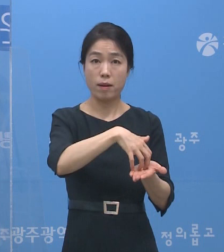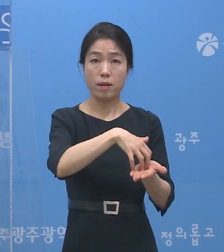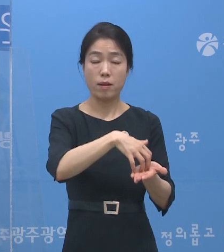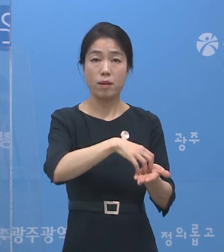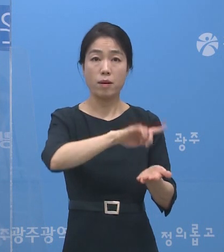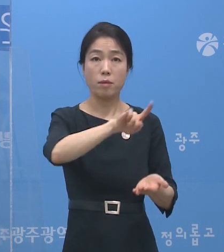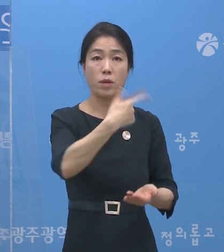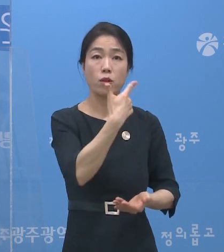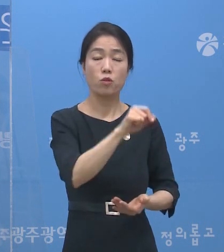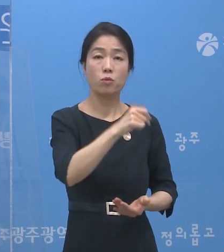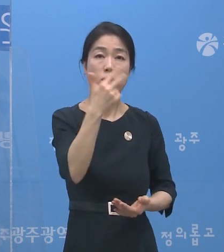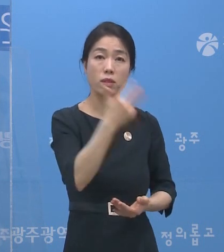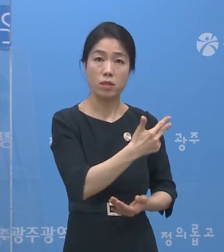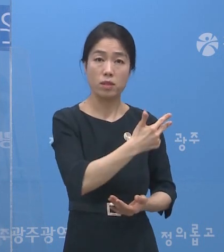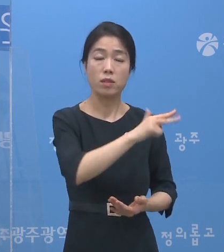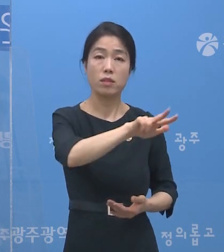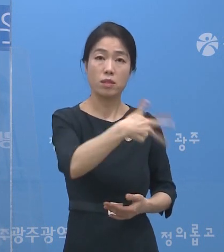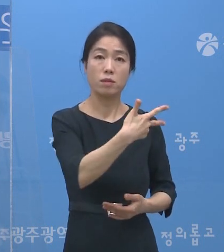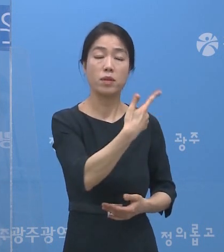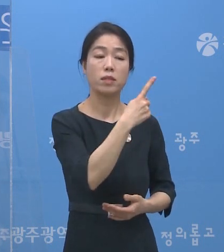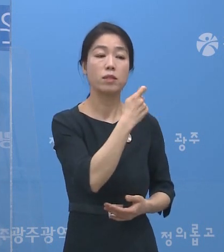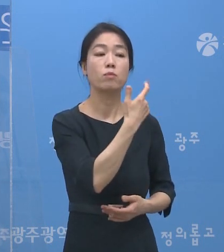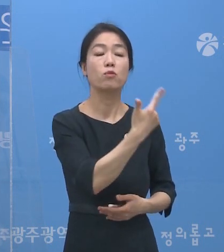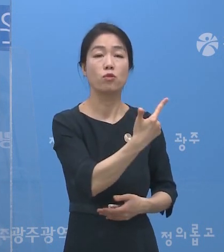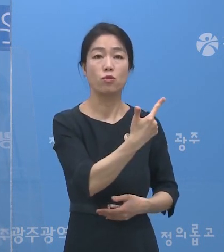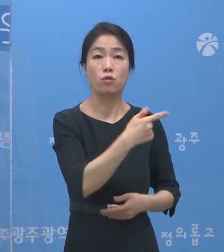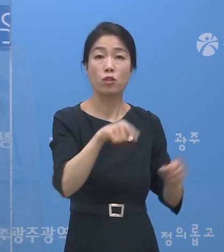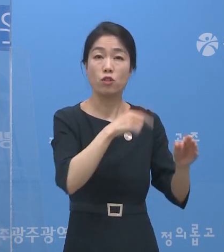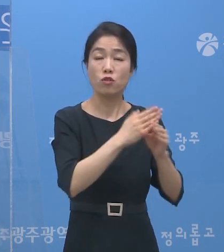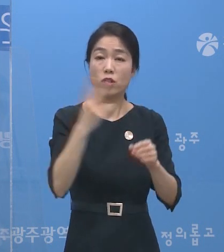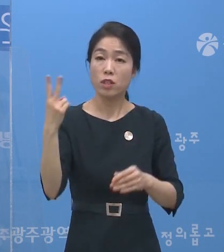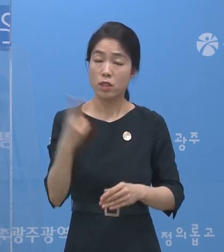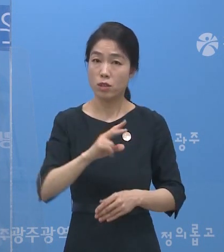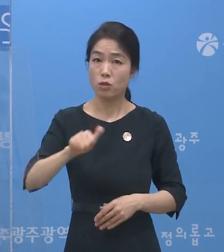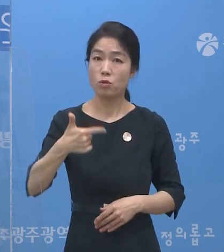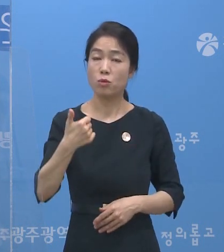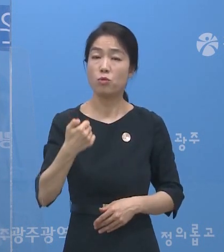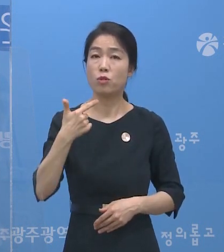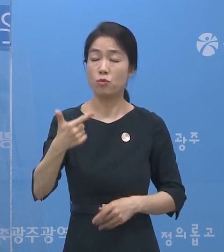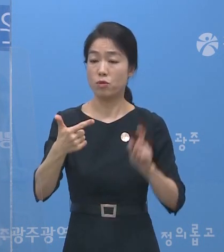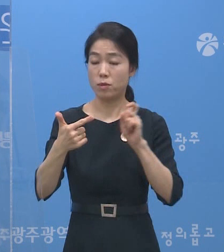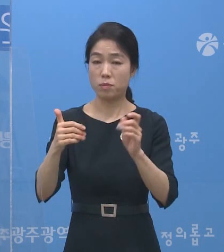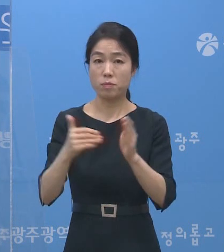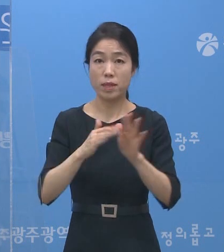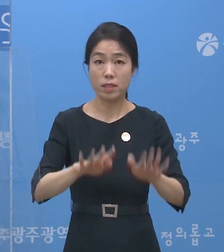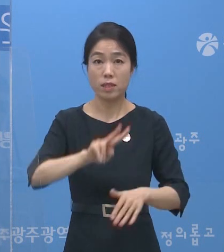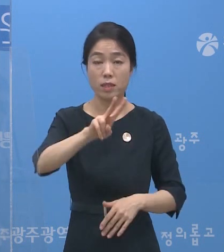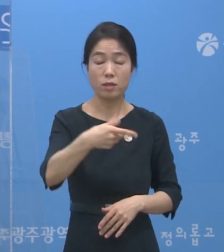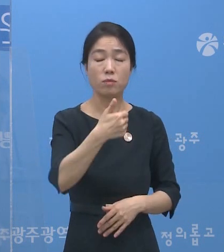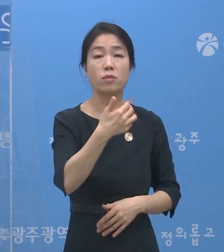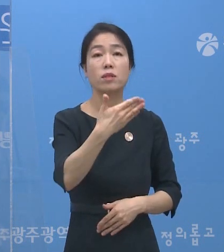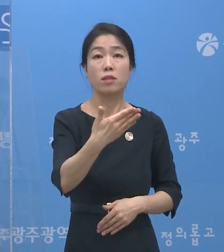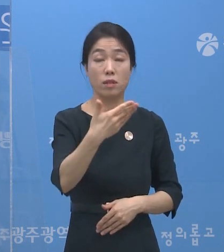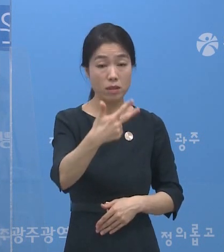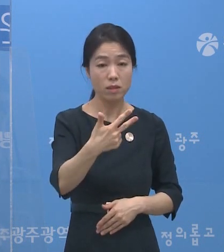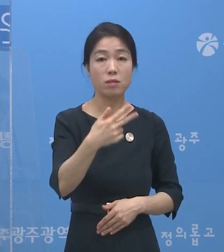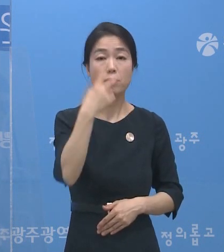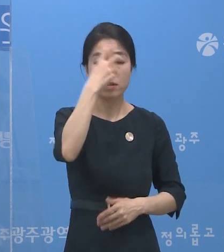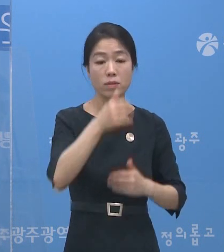검사는 106만 7,716건입니다. 2,556명 양성이고 297명 지금 검사 진행 중에 있습니다.